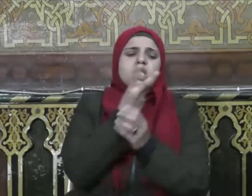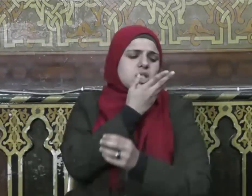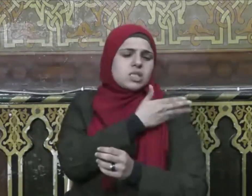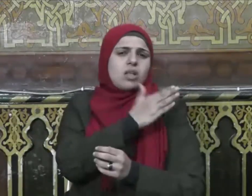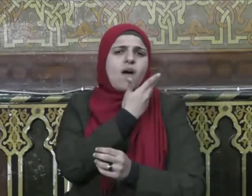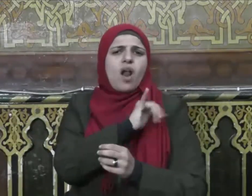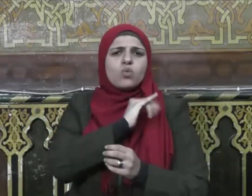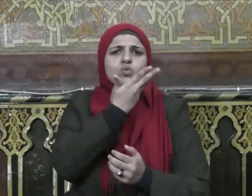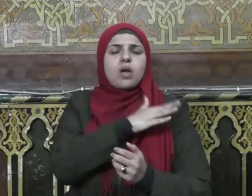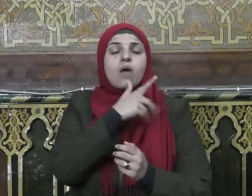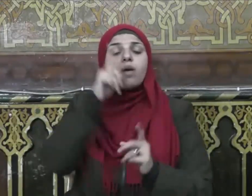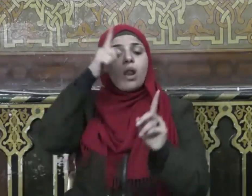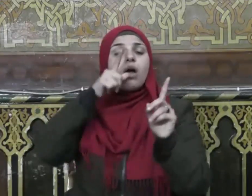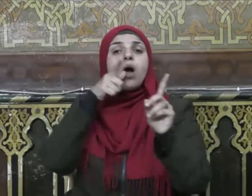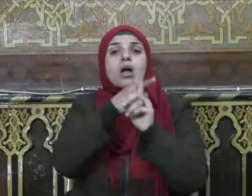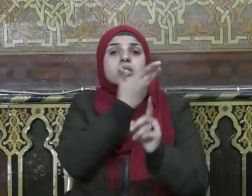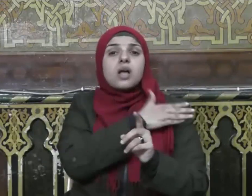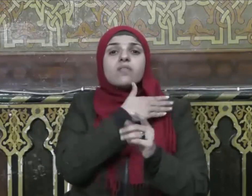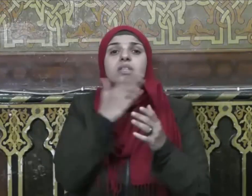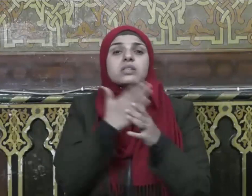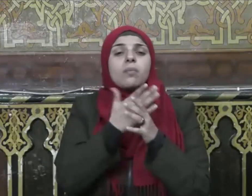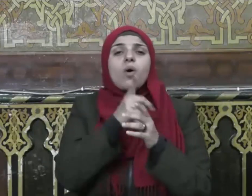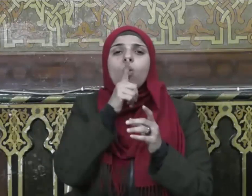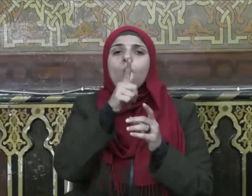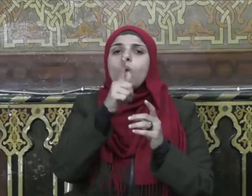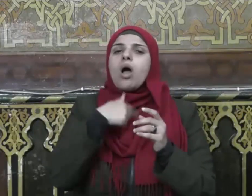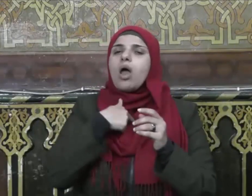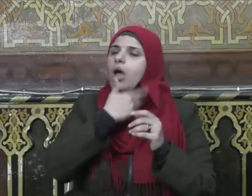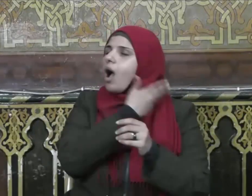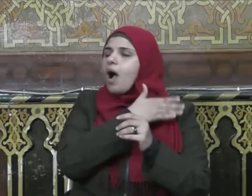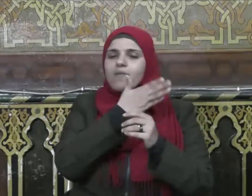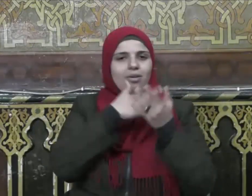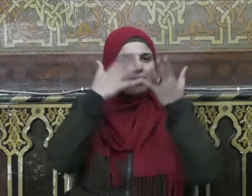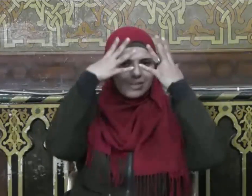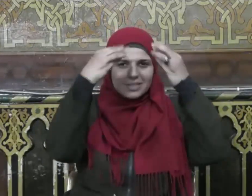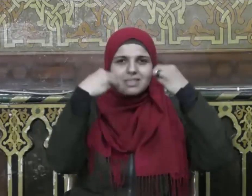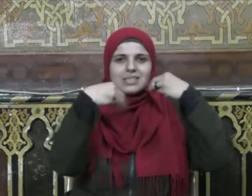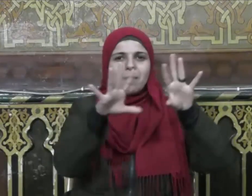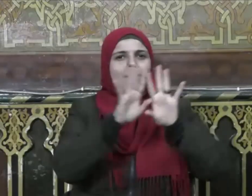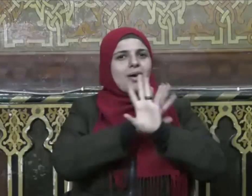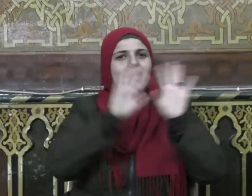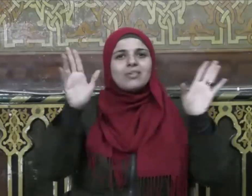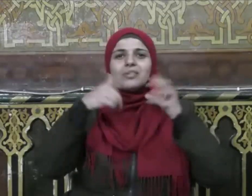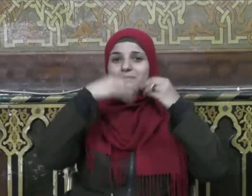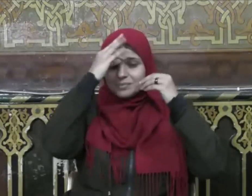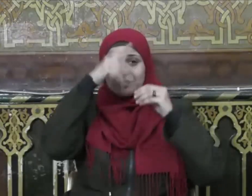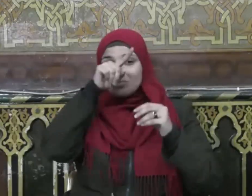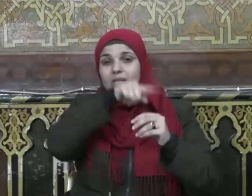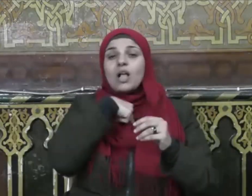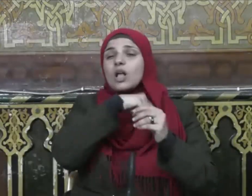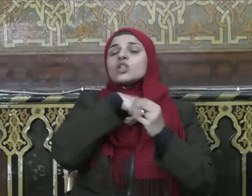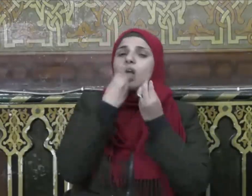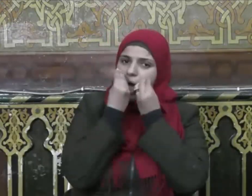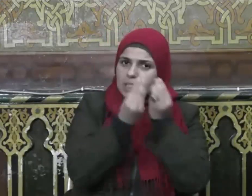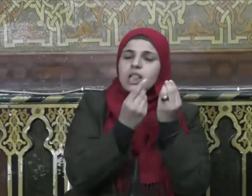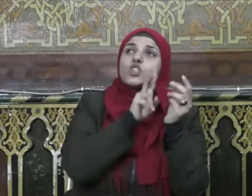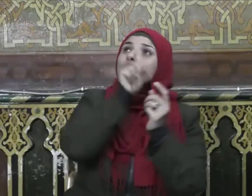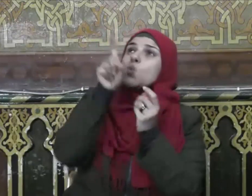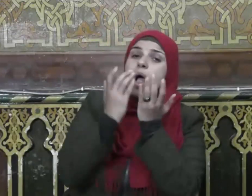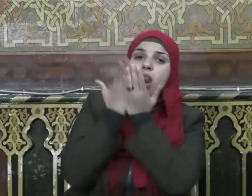قال فيقول قد غفرت لهم فأعطيتهم ما سألوا وأجرتهم مما